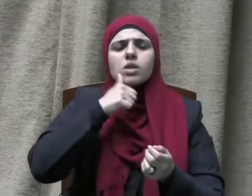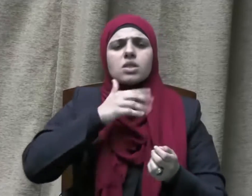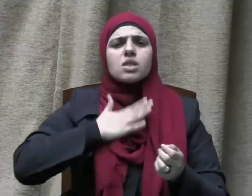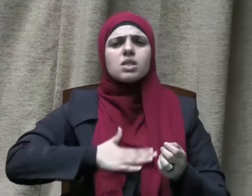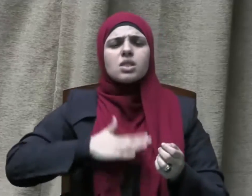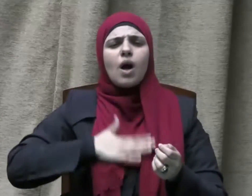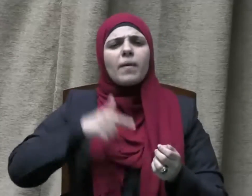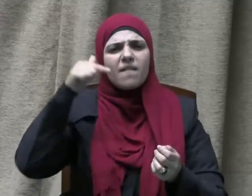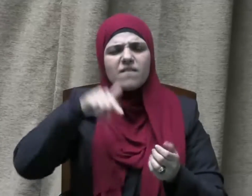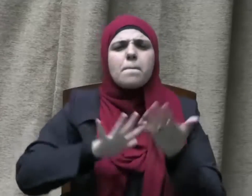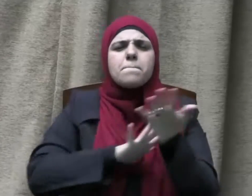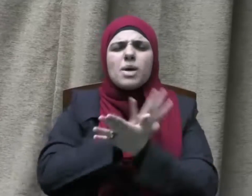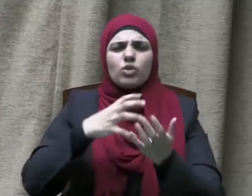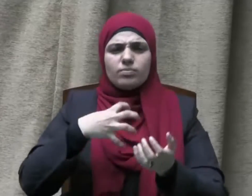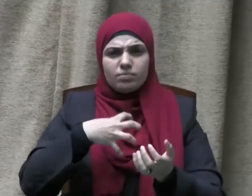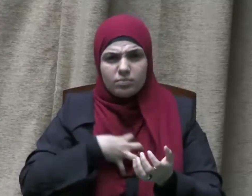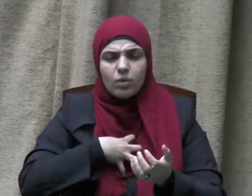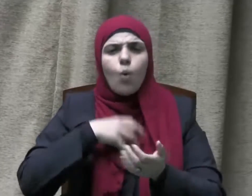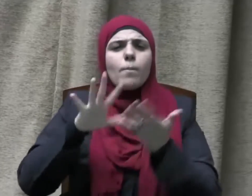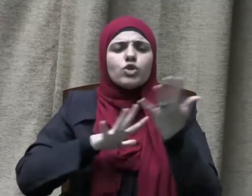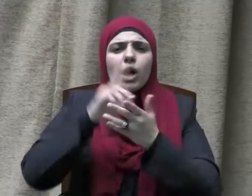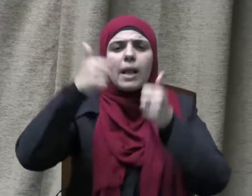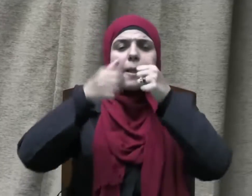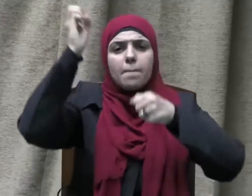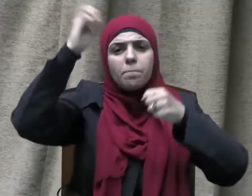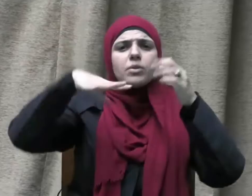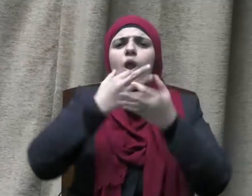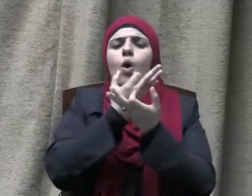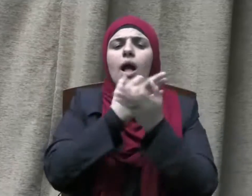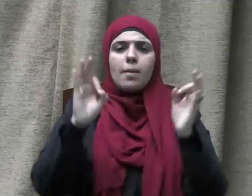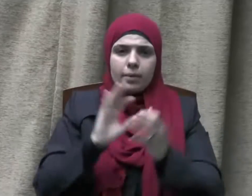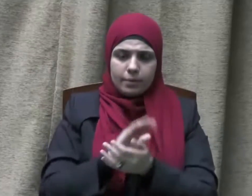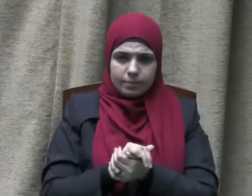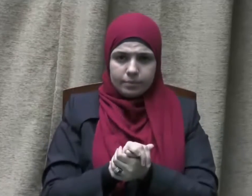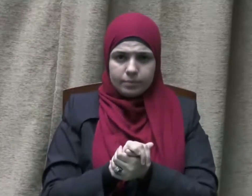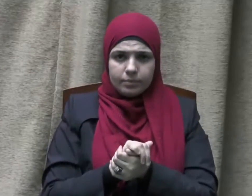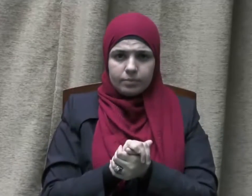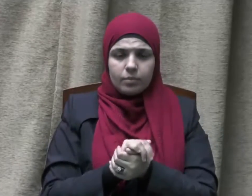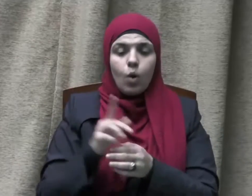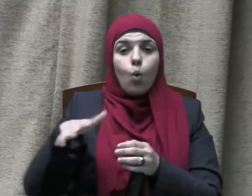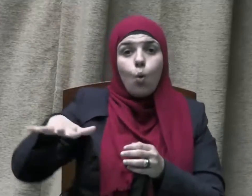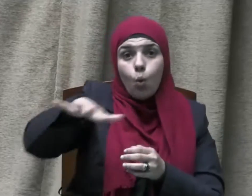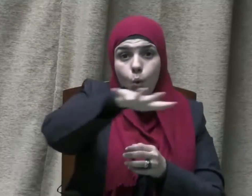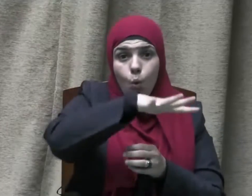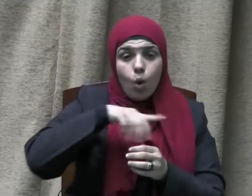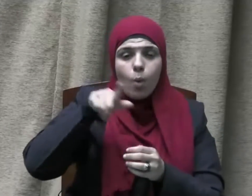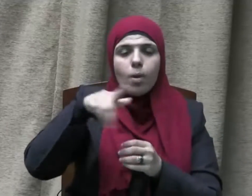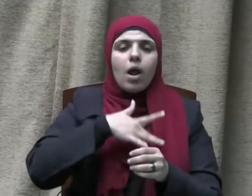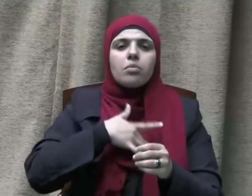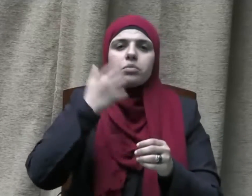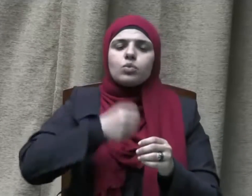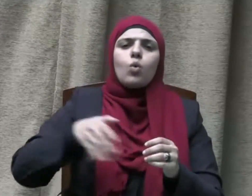البأساء والضراء وحين البأس أولئك الذين صدقوا